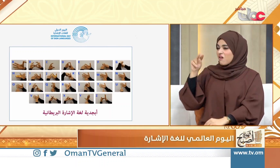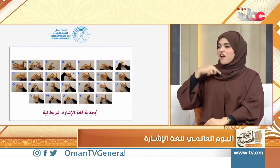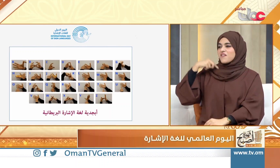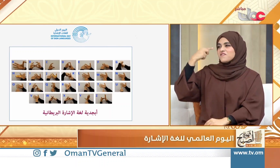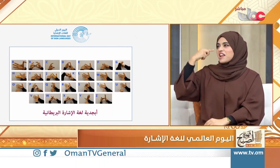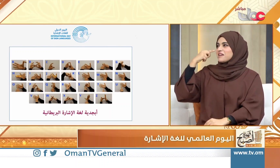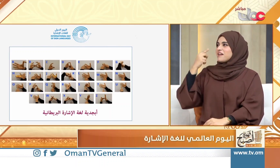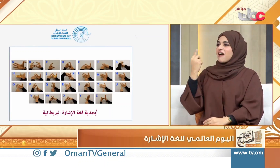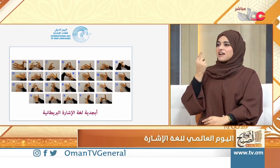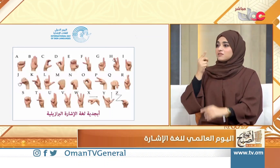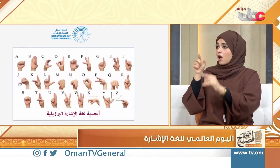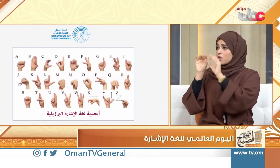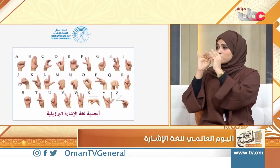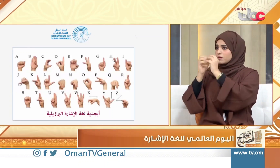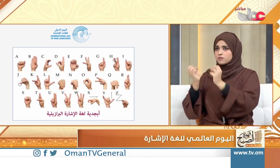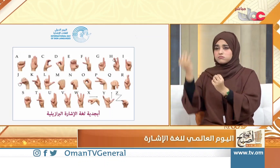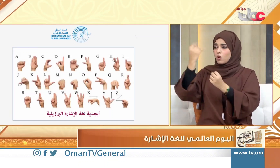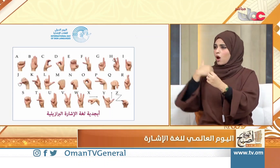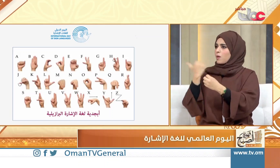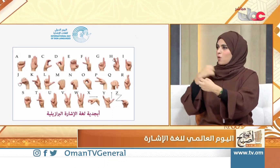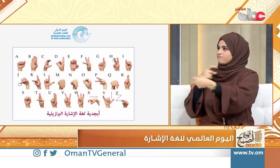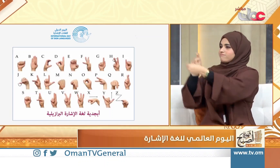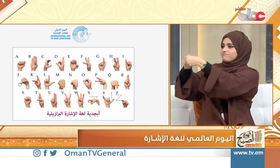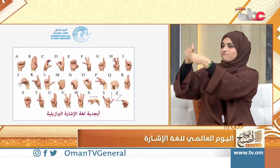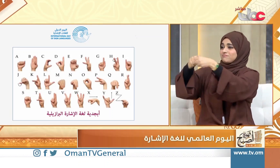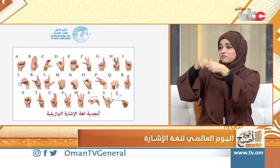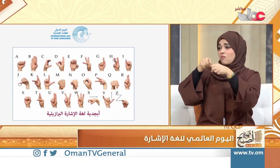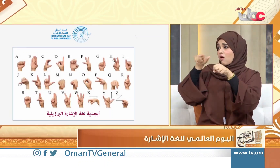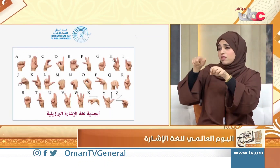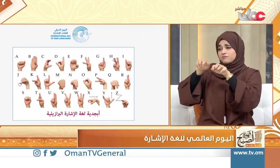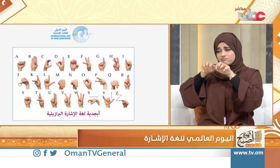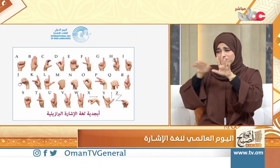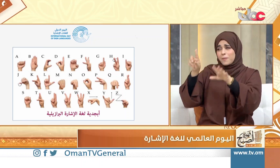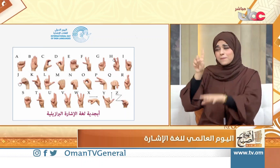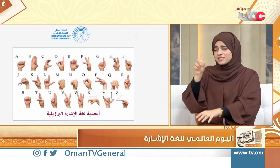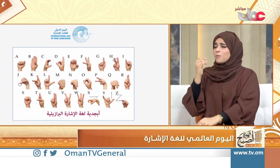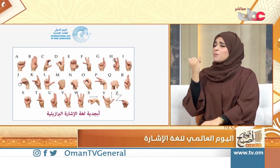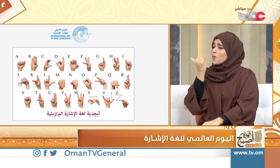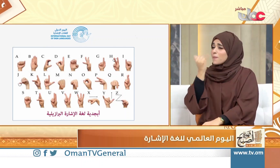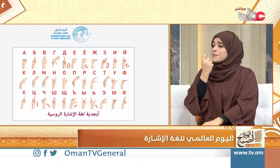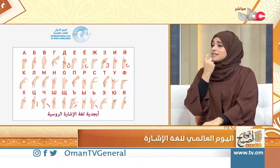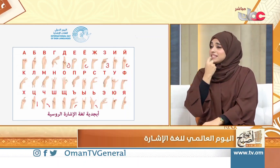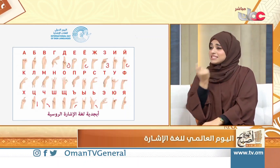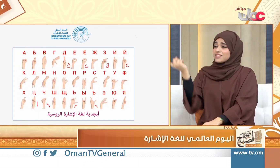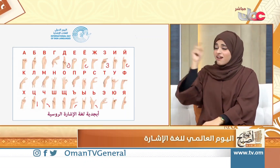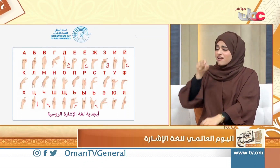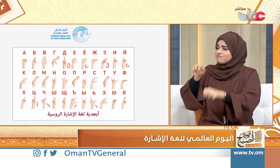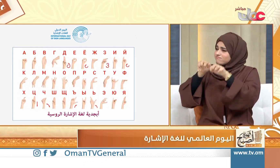جداً جميل مما منحنا شعور جميل نحن كأشخاص من ذوي الإعاقة السمعية بأن نجد تفاعل من